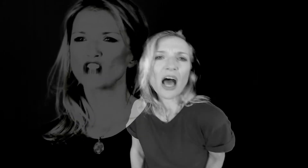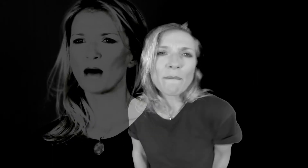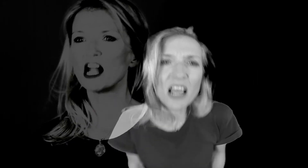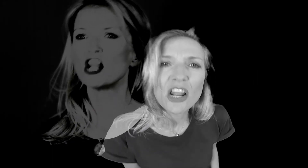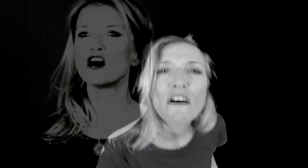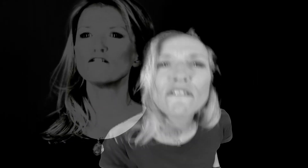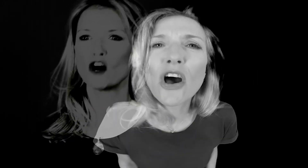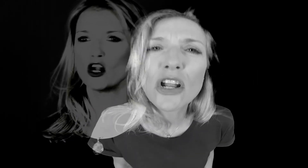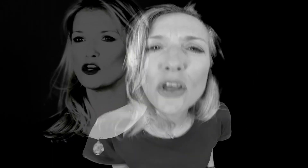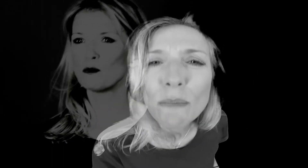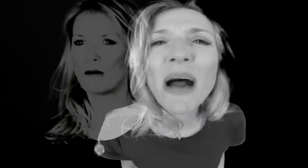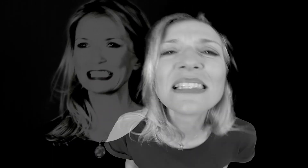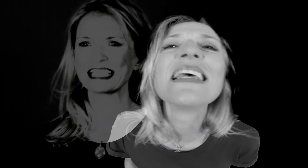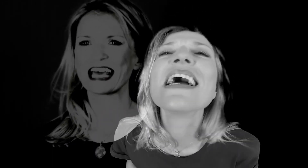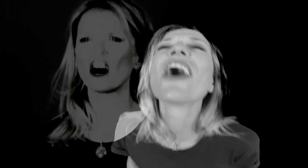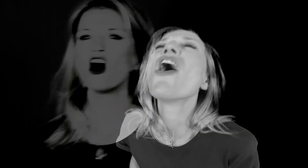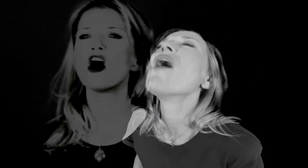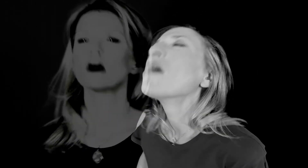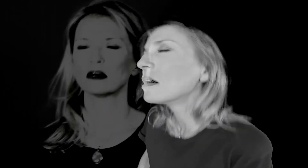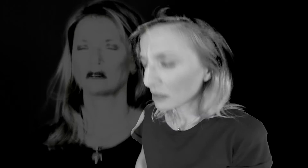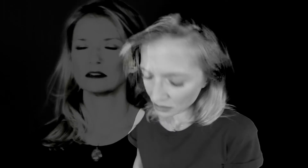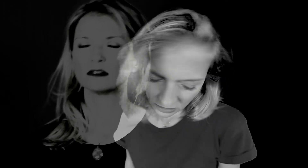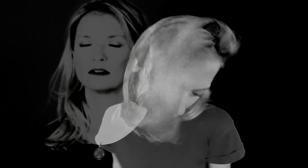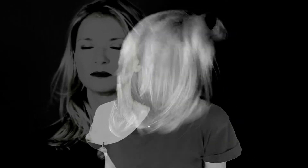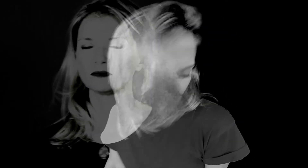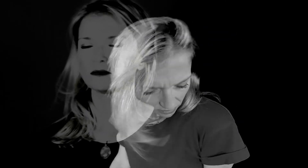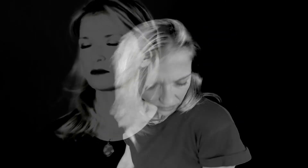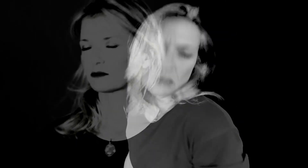J'avais le volume à zéro